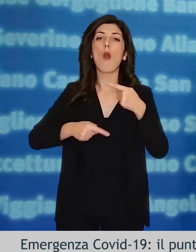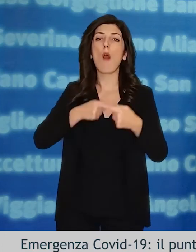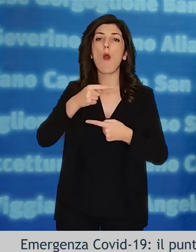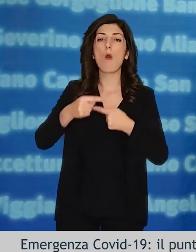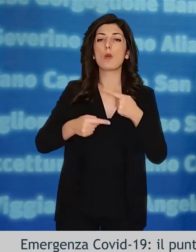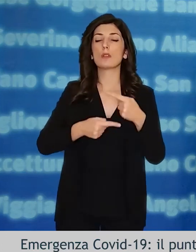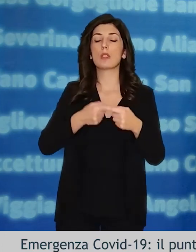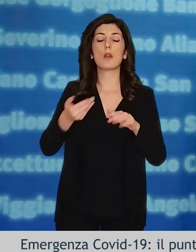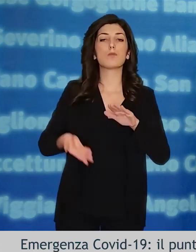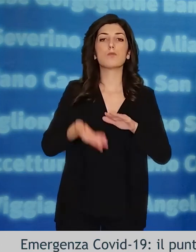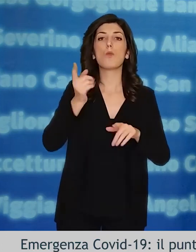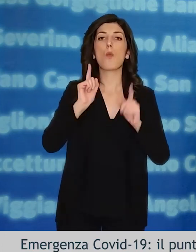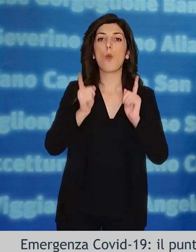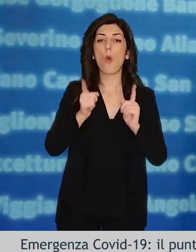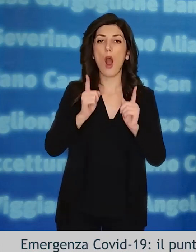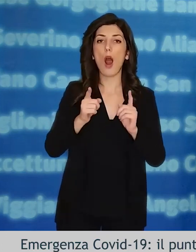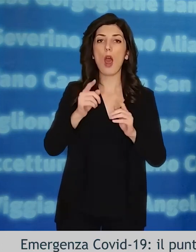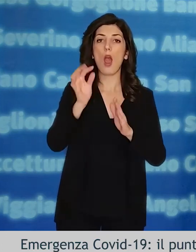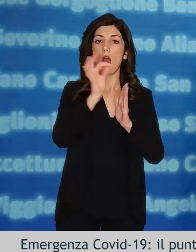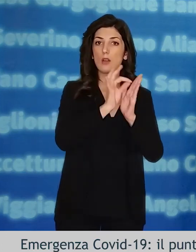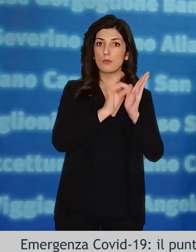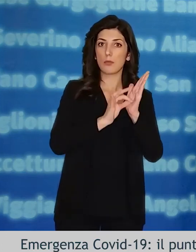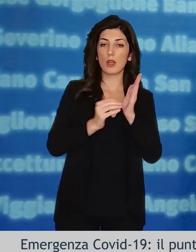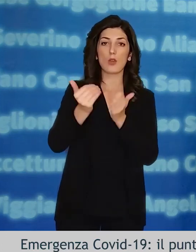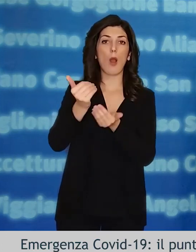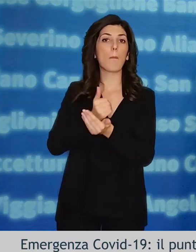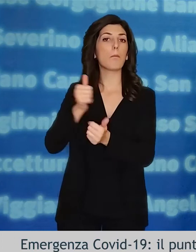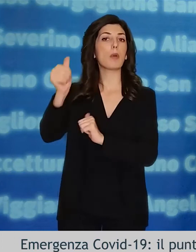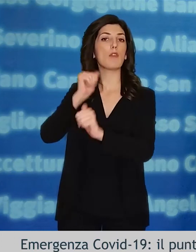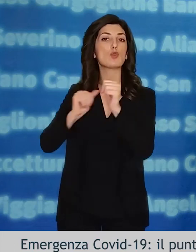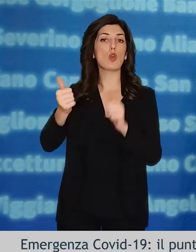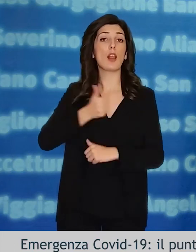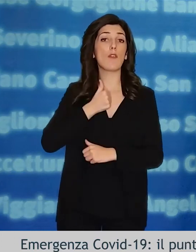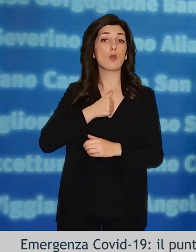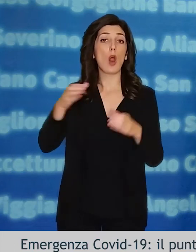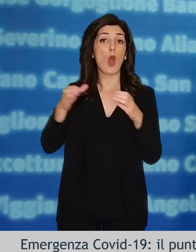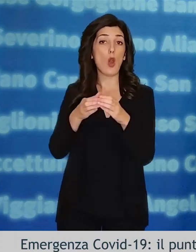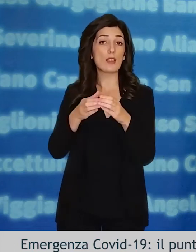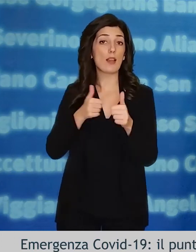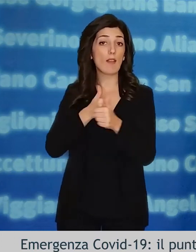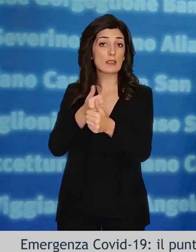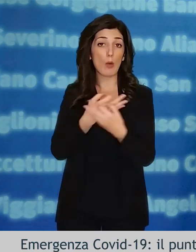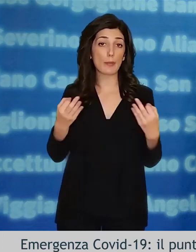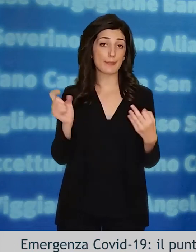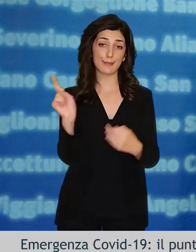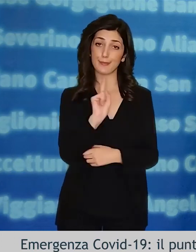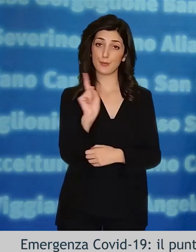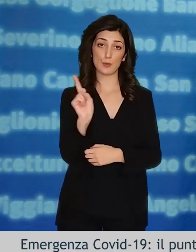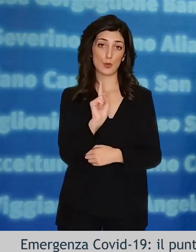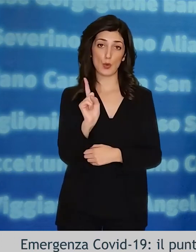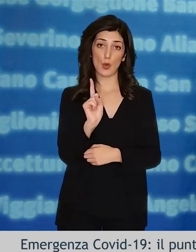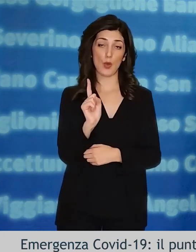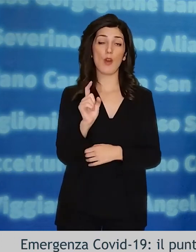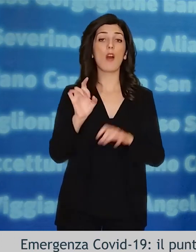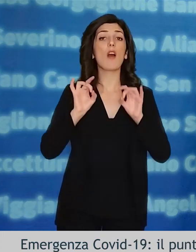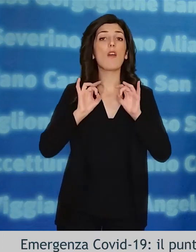continuano a mostrare nella gran parte dei casi il mancato rispetto delle norme di prevenzione individuale e collettive previste.